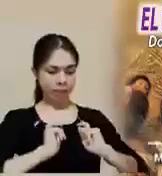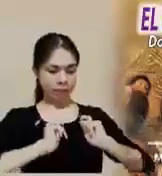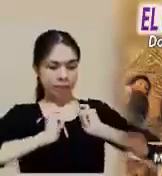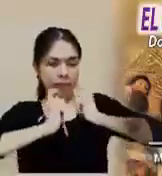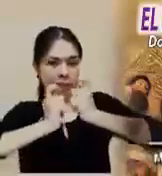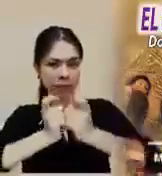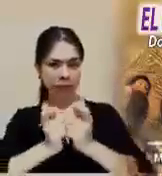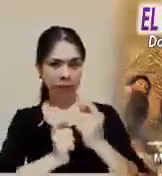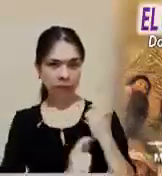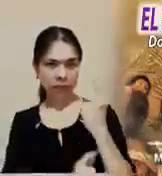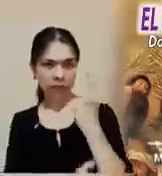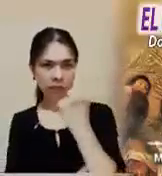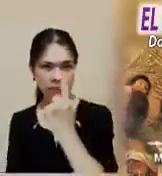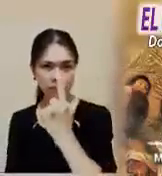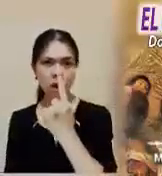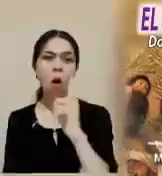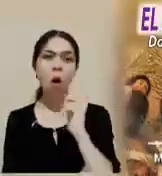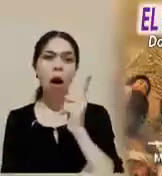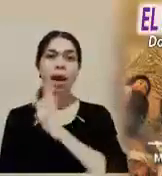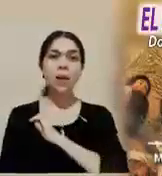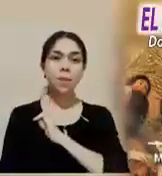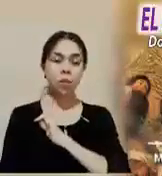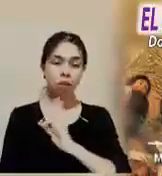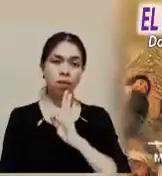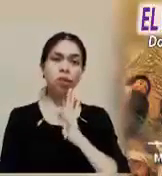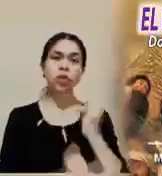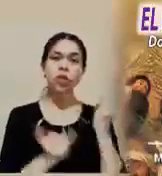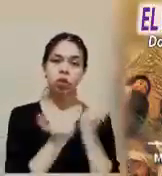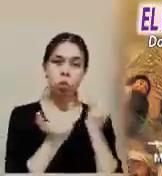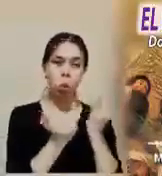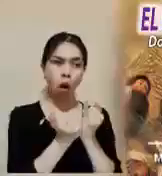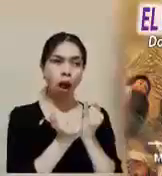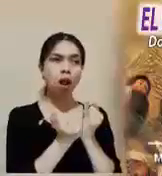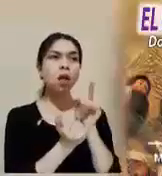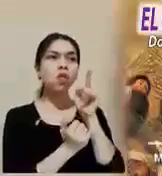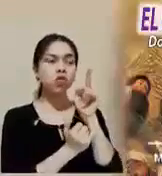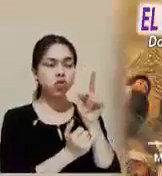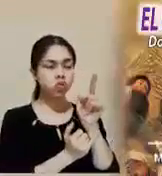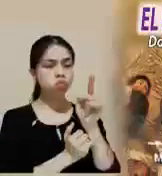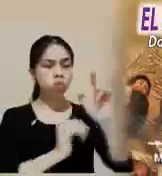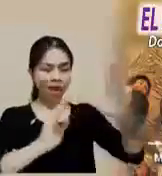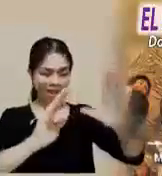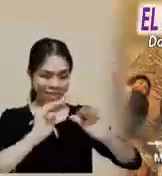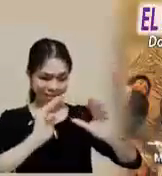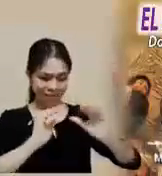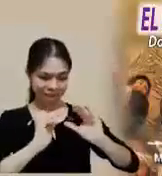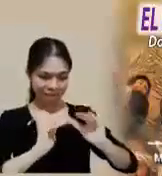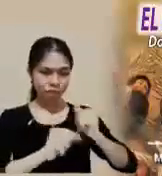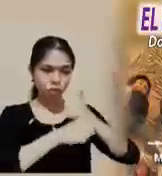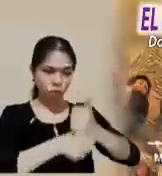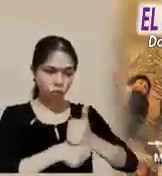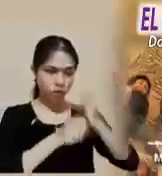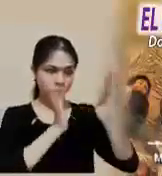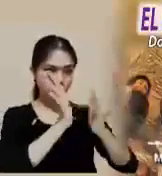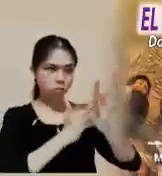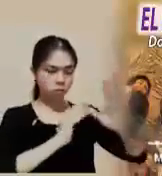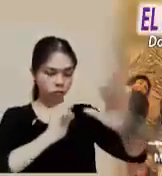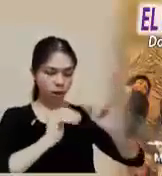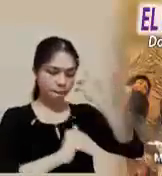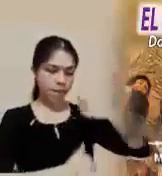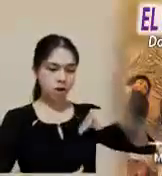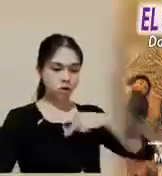hecho hombre y clavado en una cruz, concédenos vivir según las enseñanzas de su pasión, para